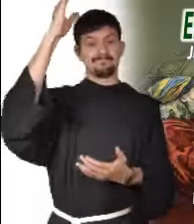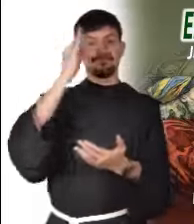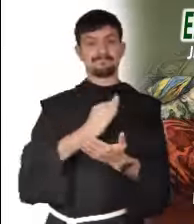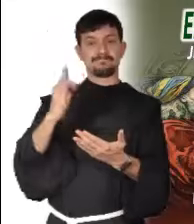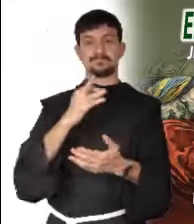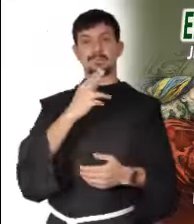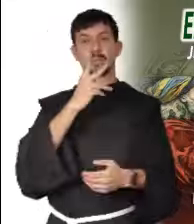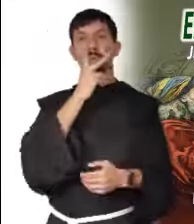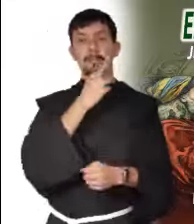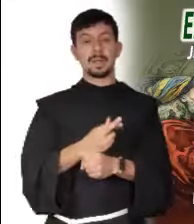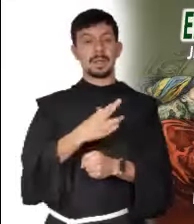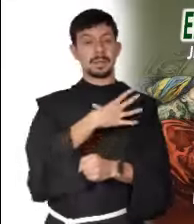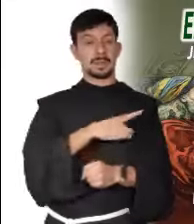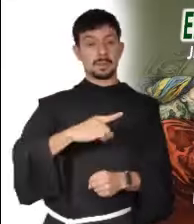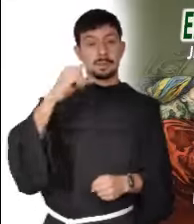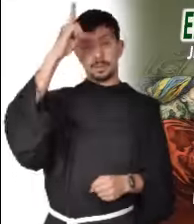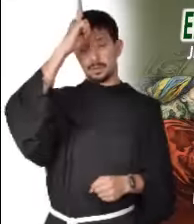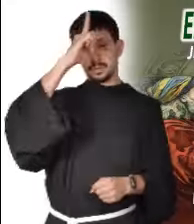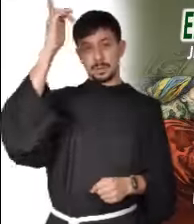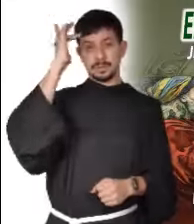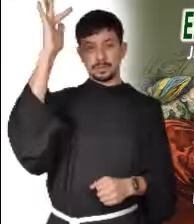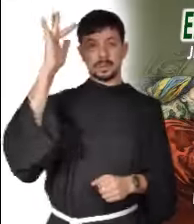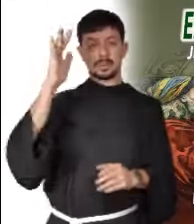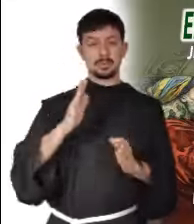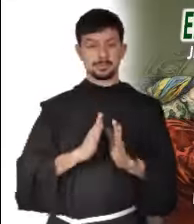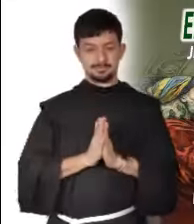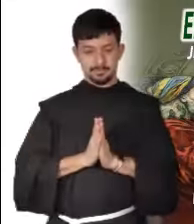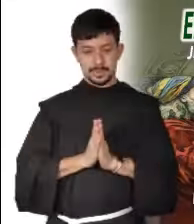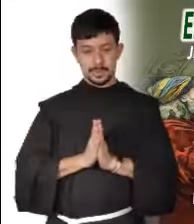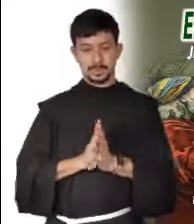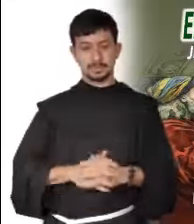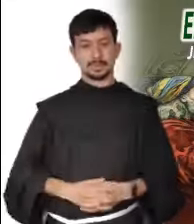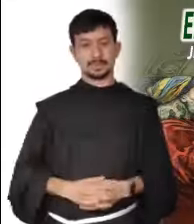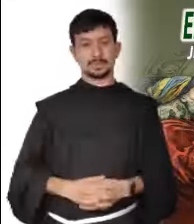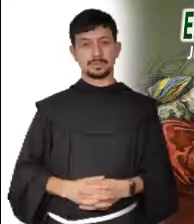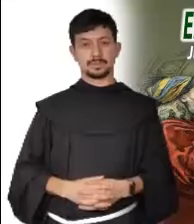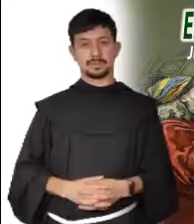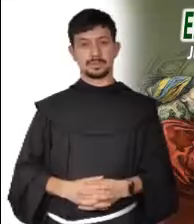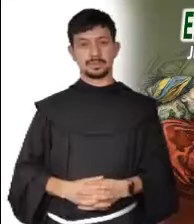El Señor te bendiga en nombre del Padre, y del Hijo, y del Espíritu Santo.